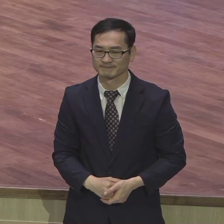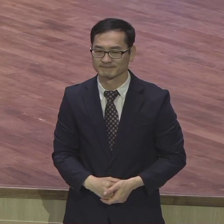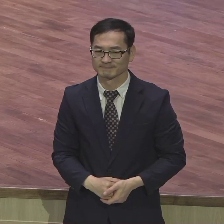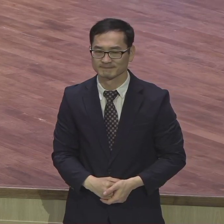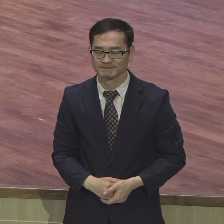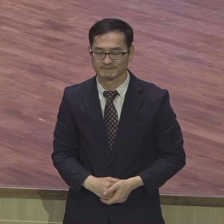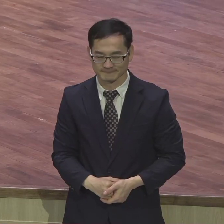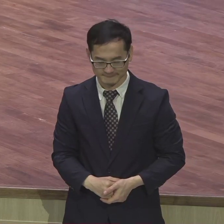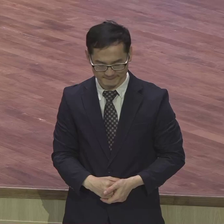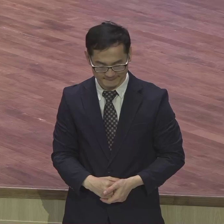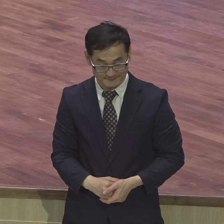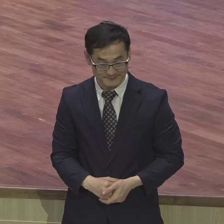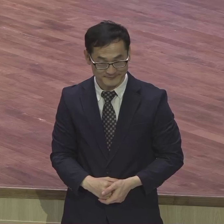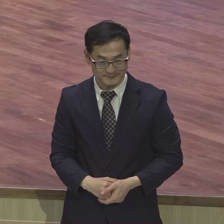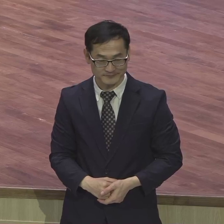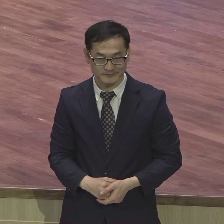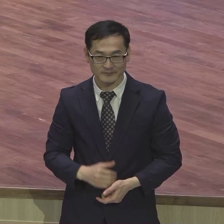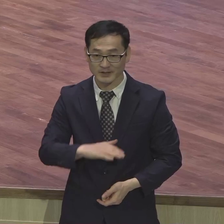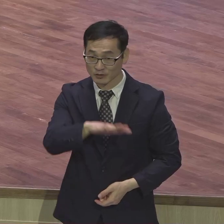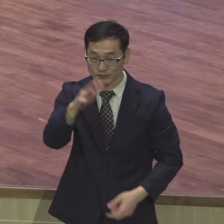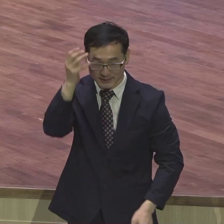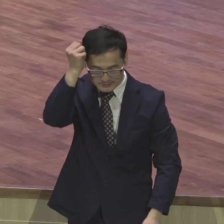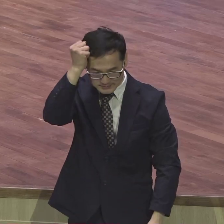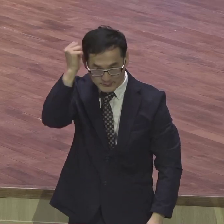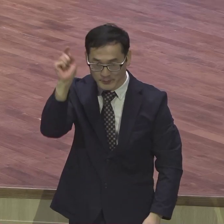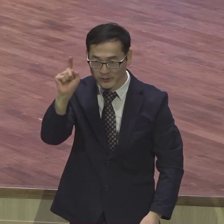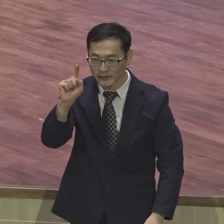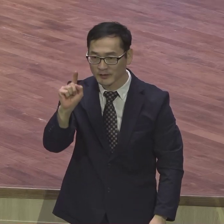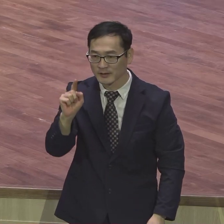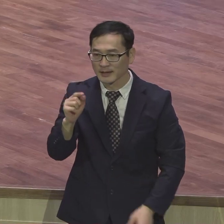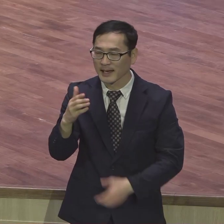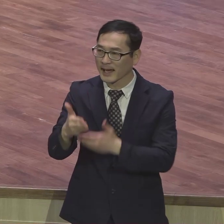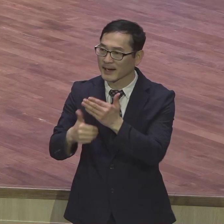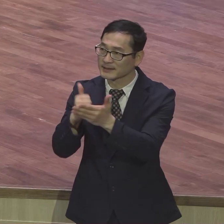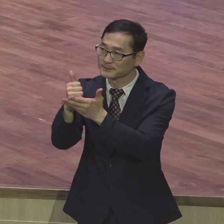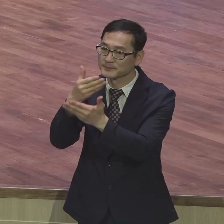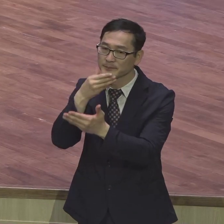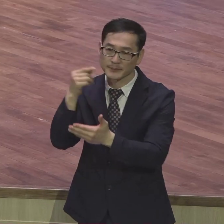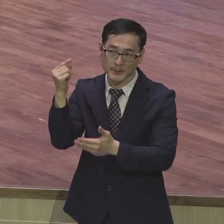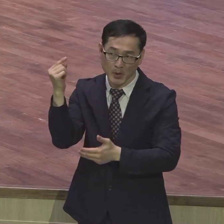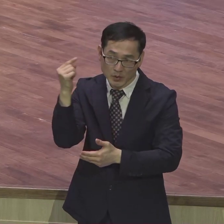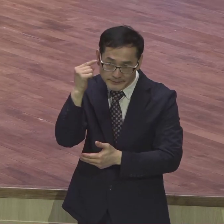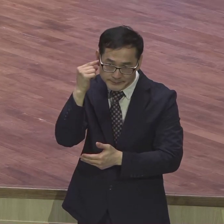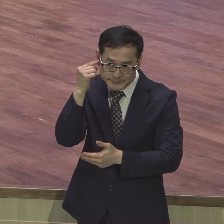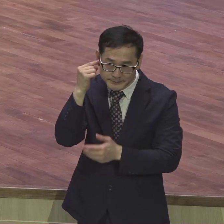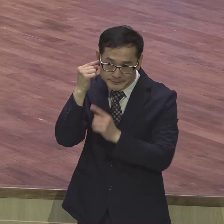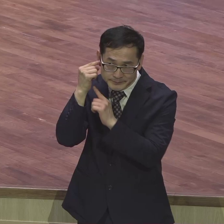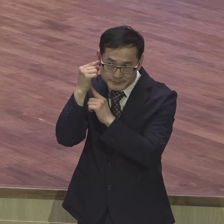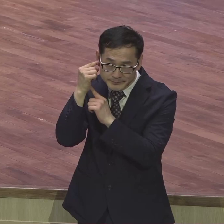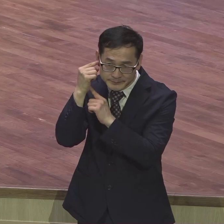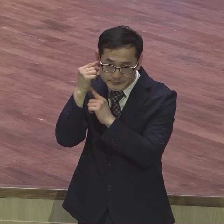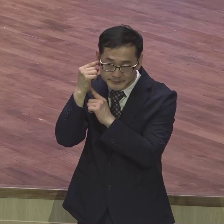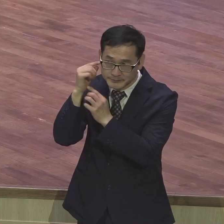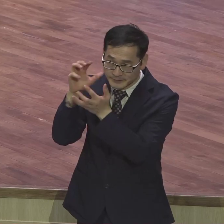우리가 잘 알아야 될 것은요 하나님의 복음의 제상 직분을 감당하게 한 것은